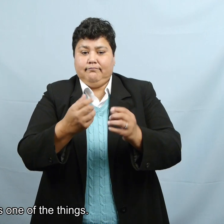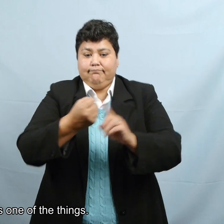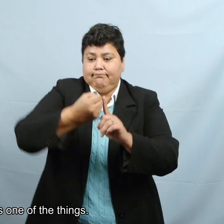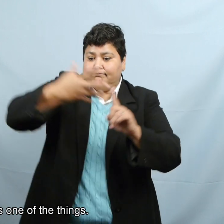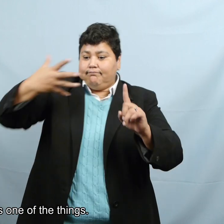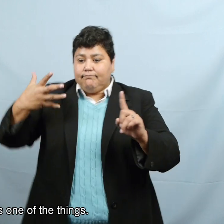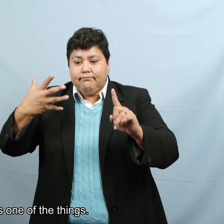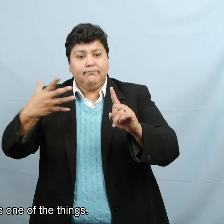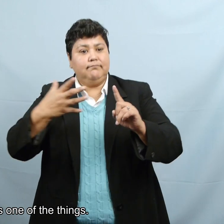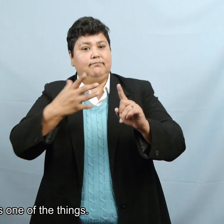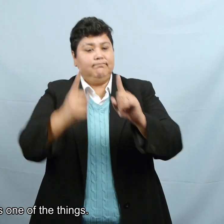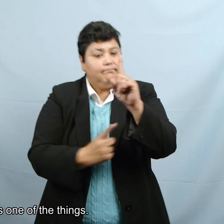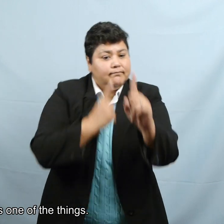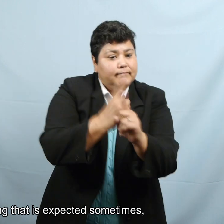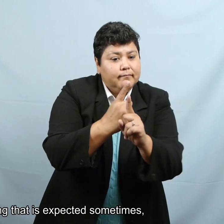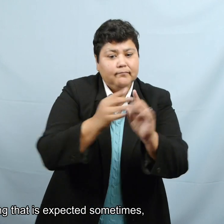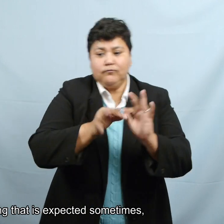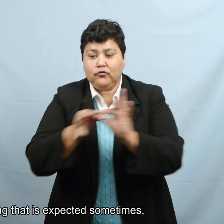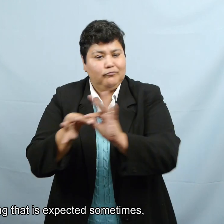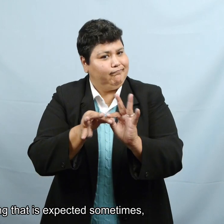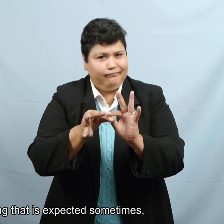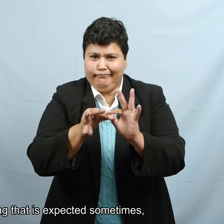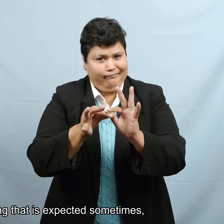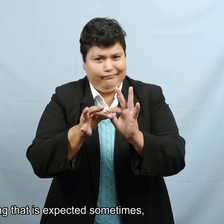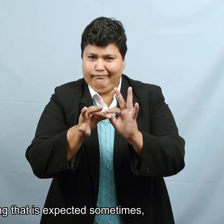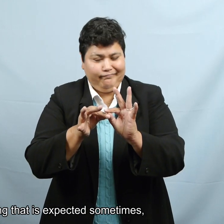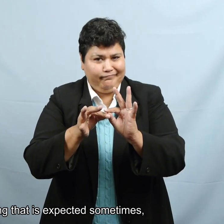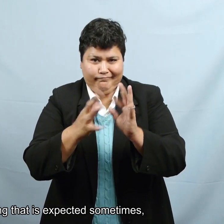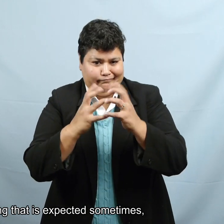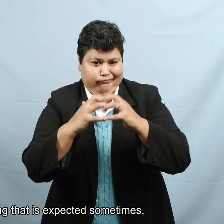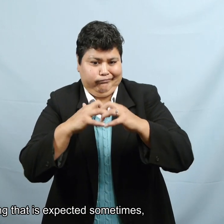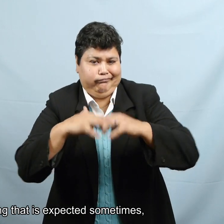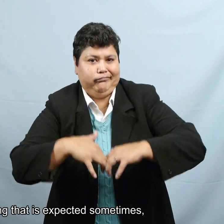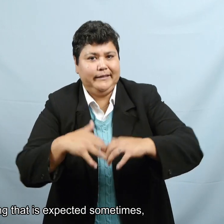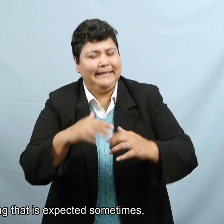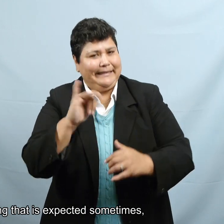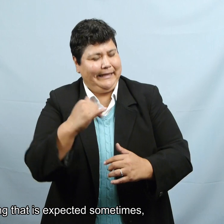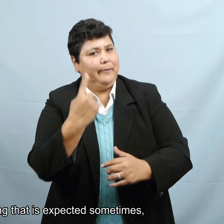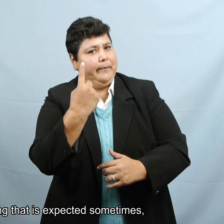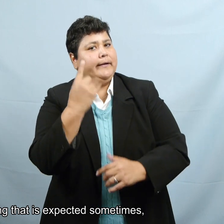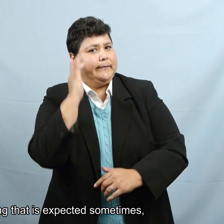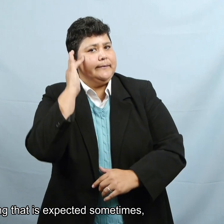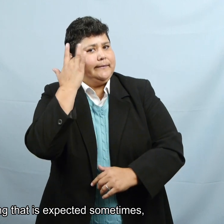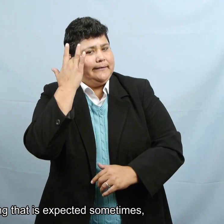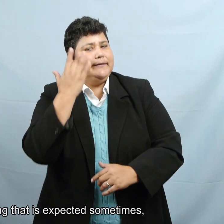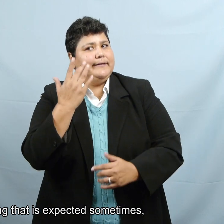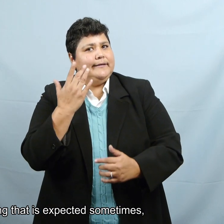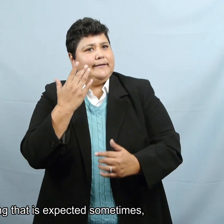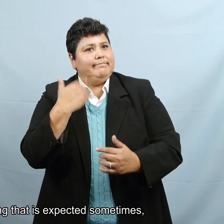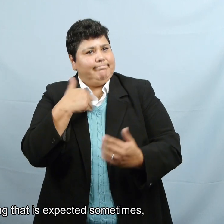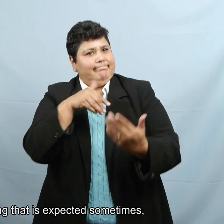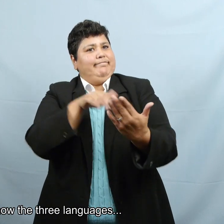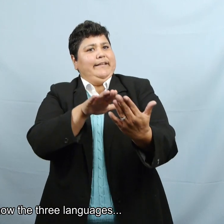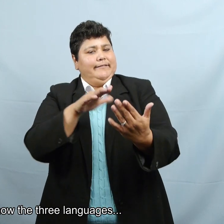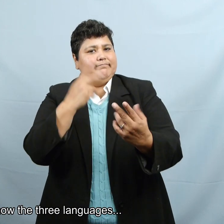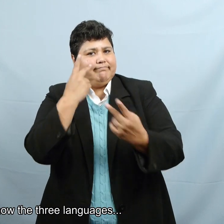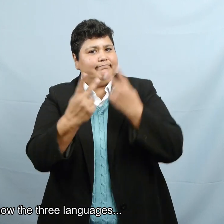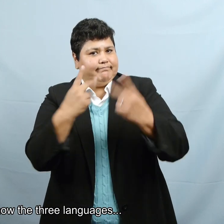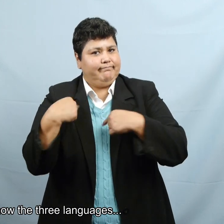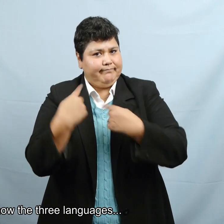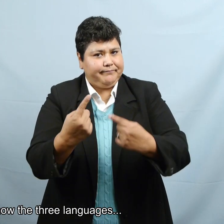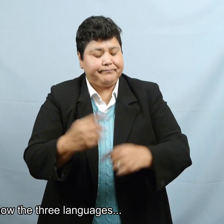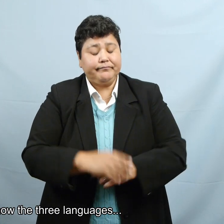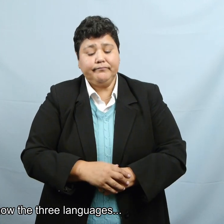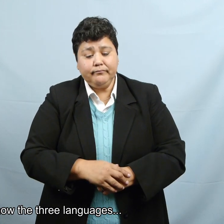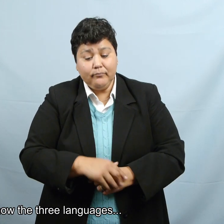Eso es una de las cosas. También otra cosa es que a veces se espera que